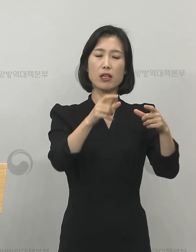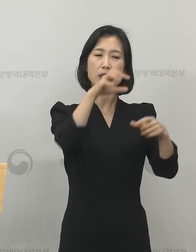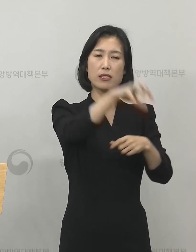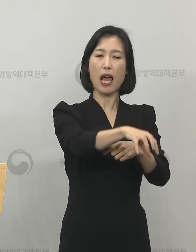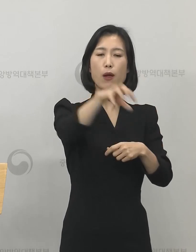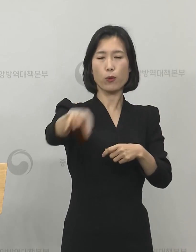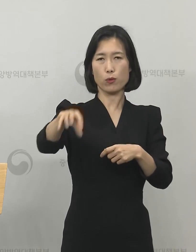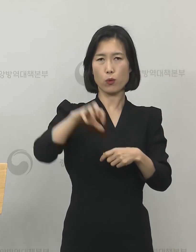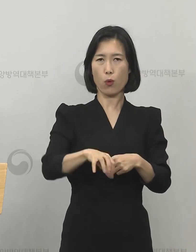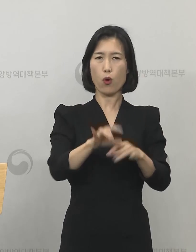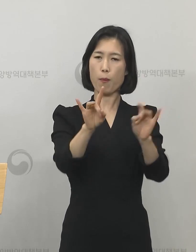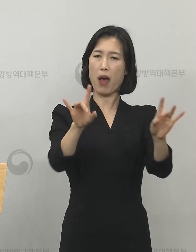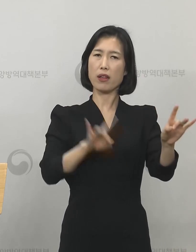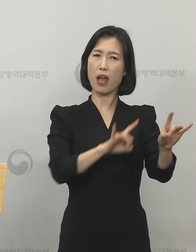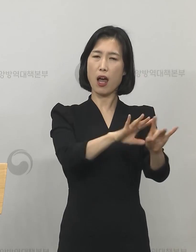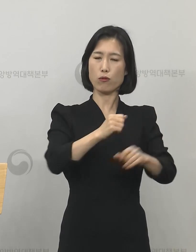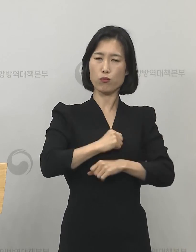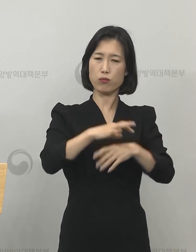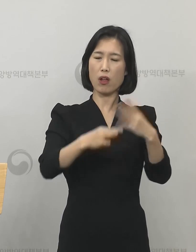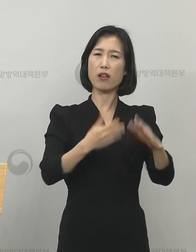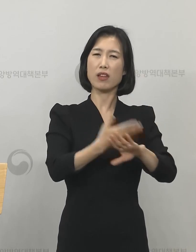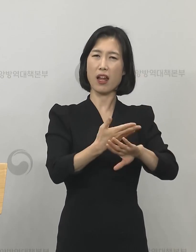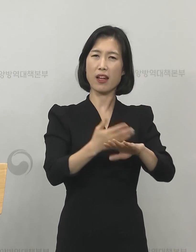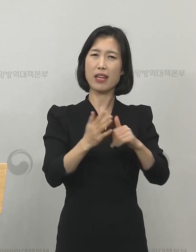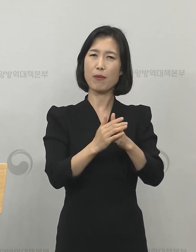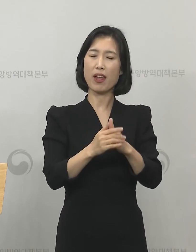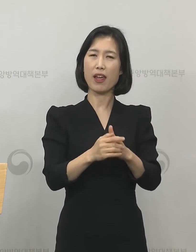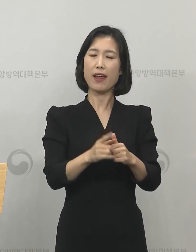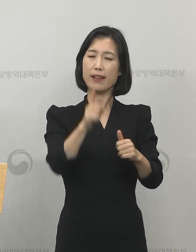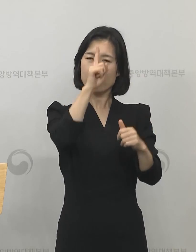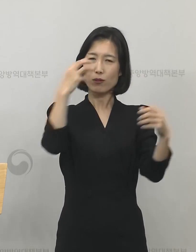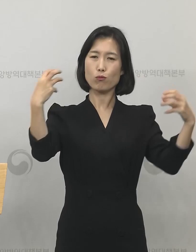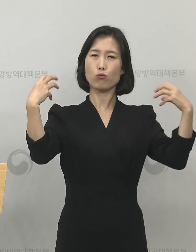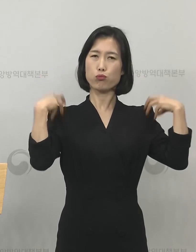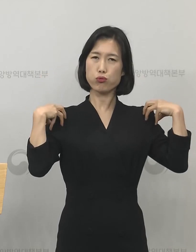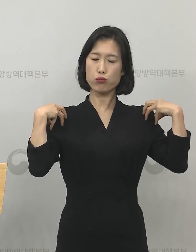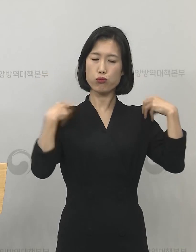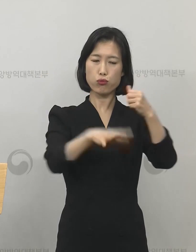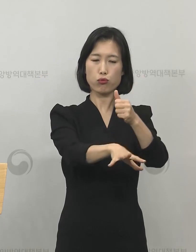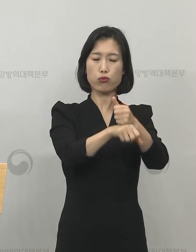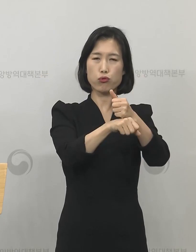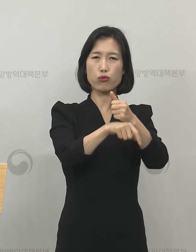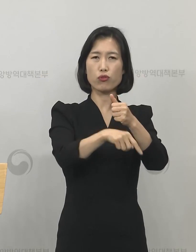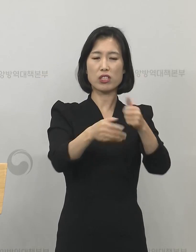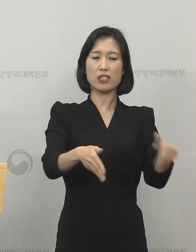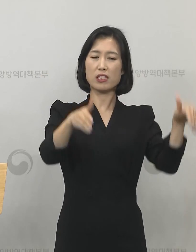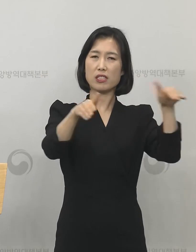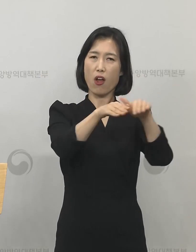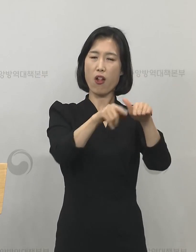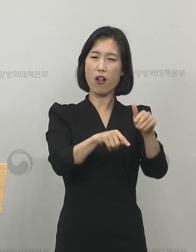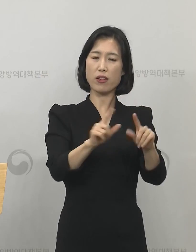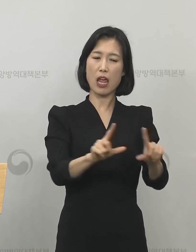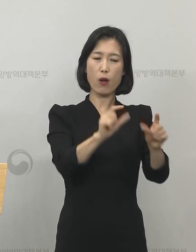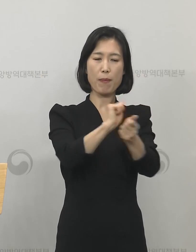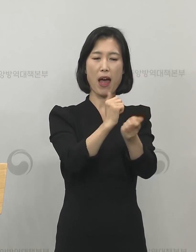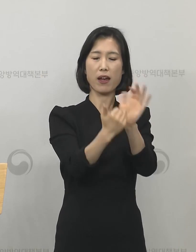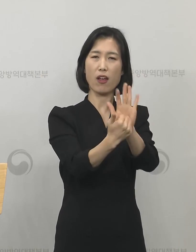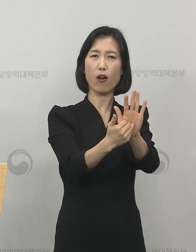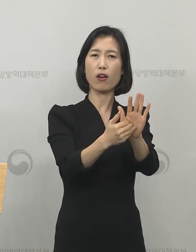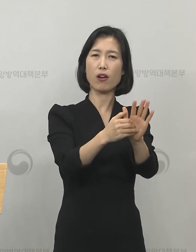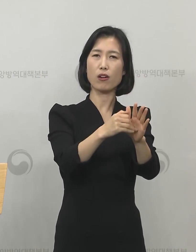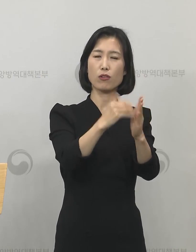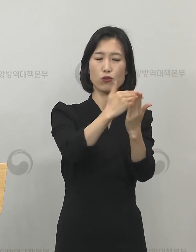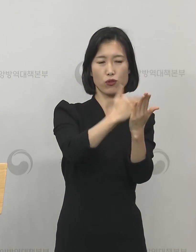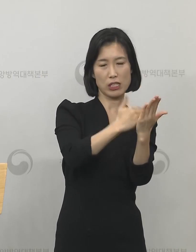지침들이 다를 수 있기 때문에 관계부처에서도 관계부처가 소관하는 시설에서의 생활방역수칙을